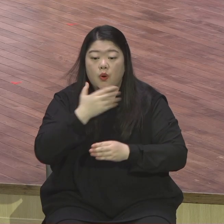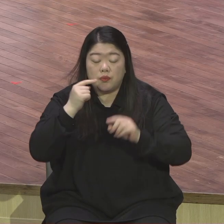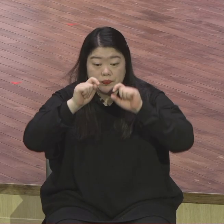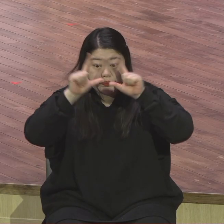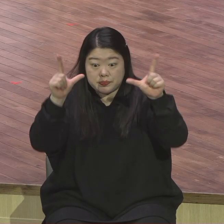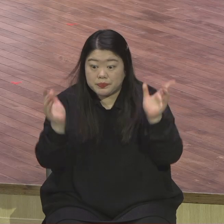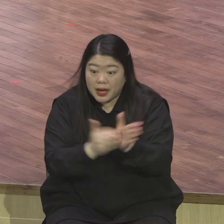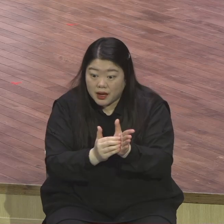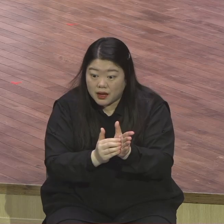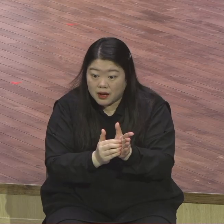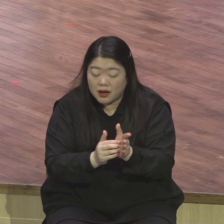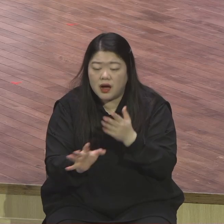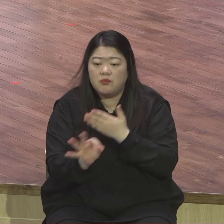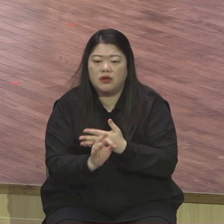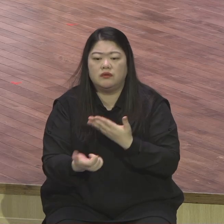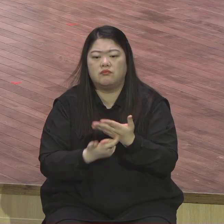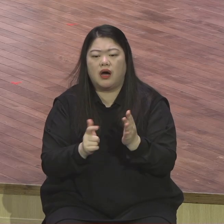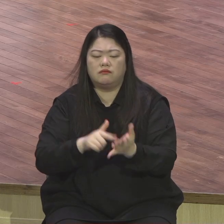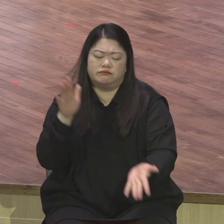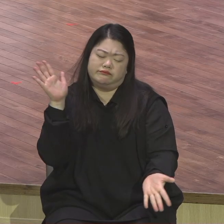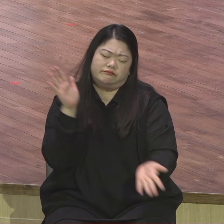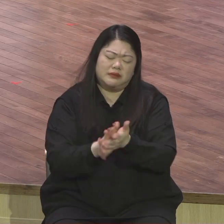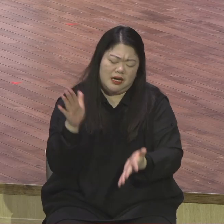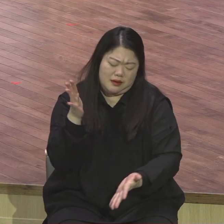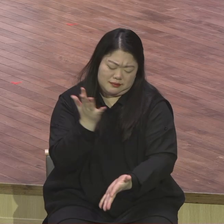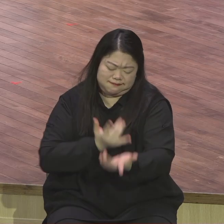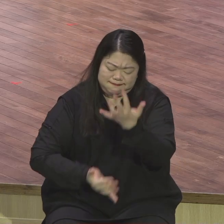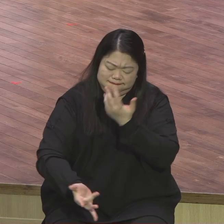열정이 계속 불타오르고 있느냐는 것입니다